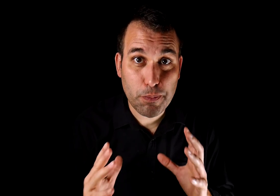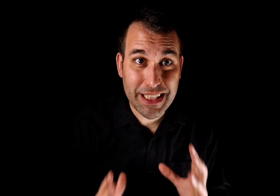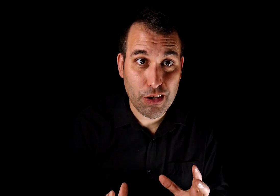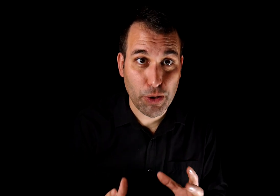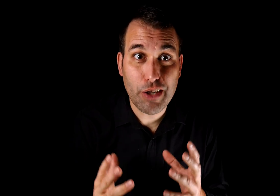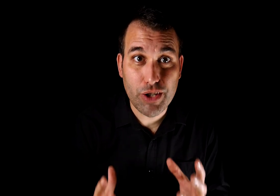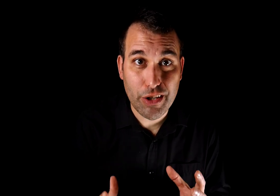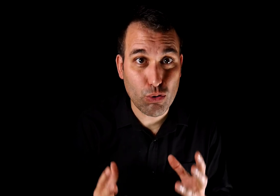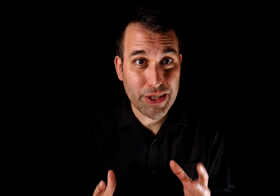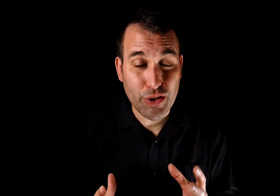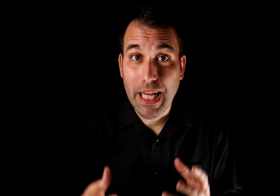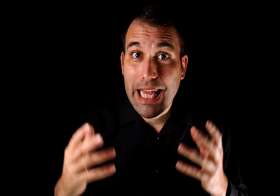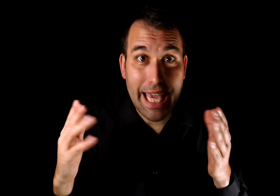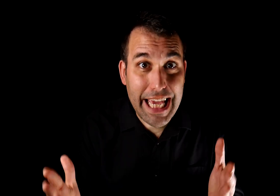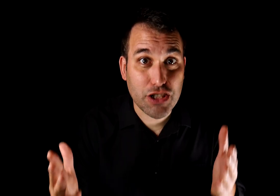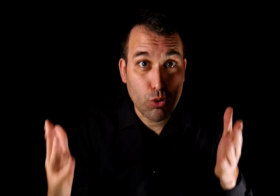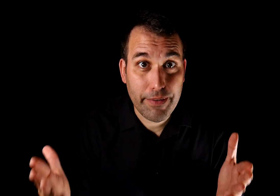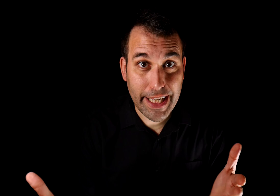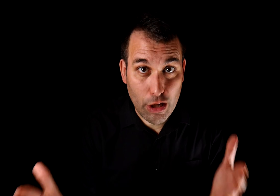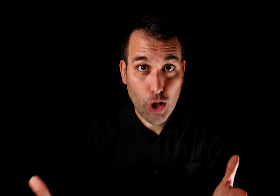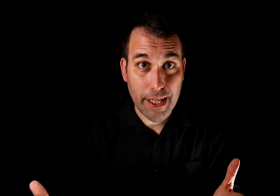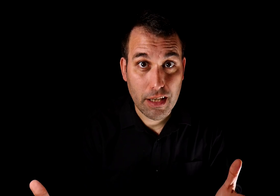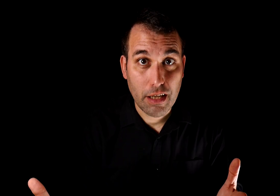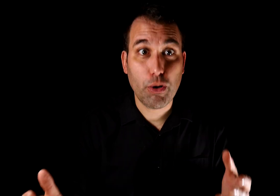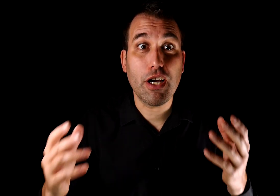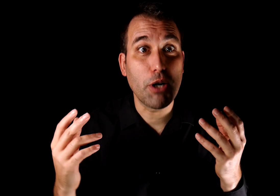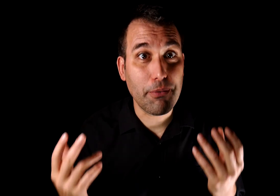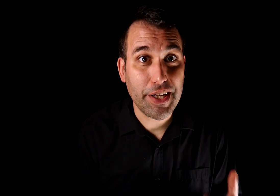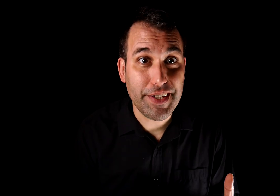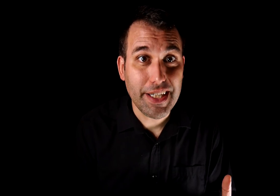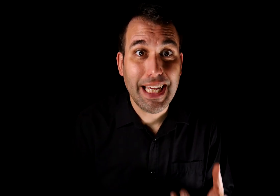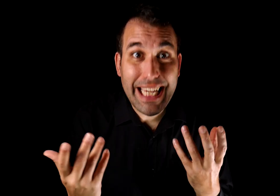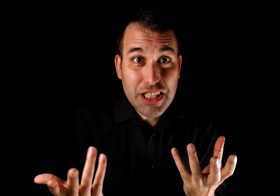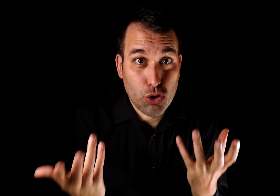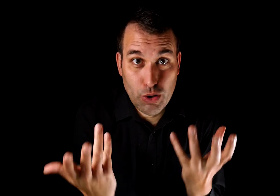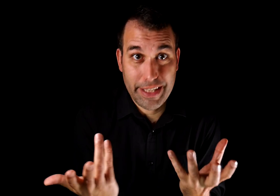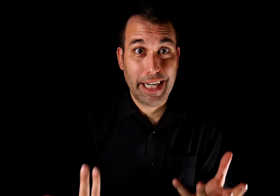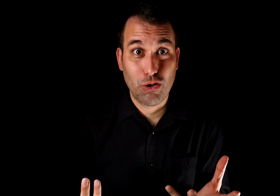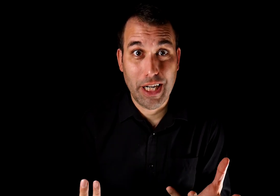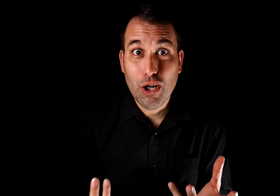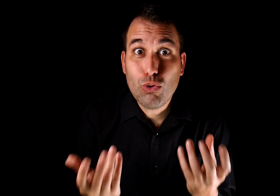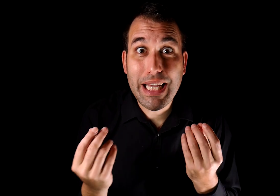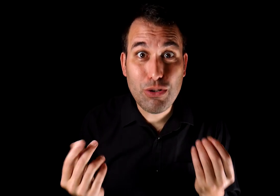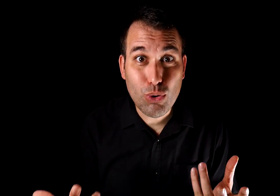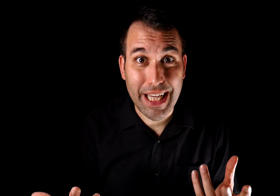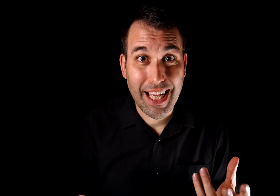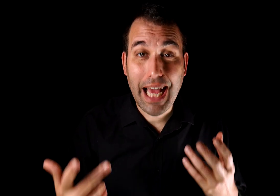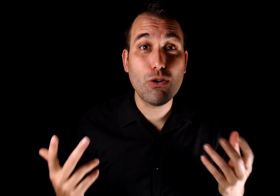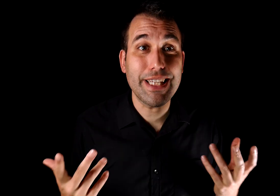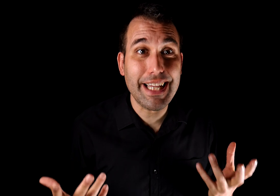expresado por el enunciado en cuestión, ¡es una bandera roja! Porque como acabo de decir, ¡eso es una bandera roja! ¡Una duda! Algo que te haga